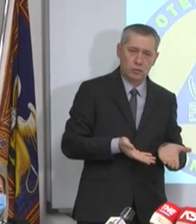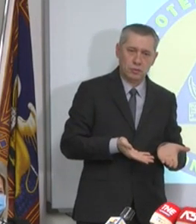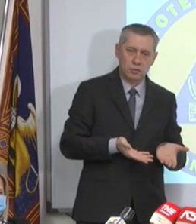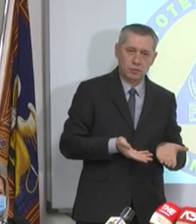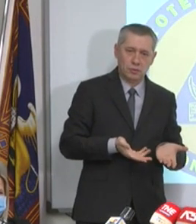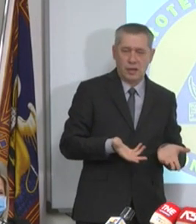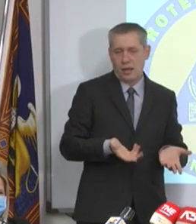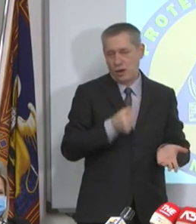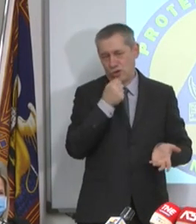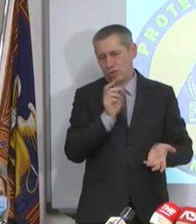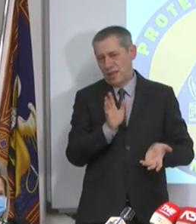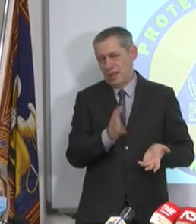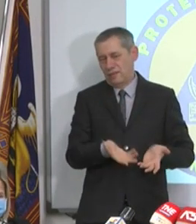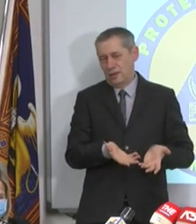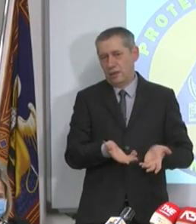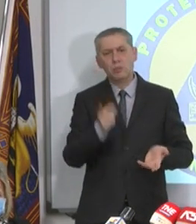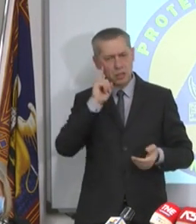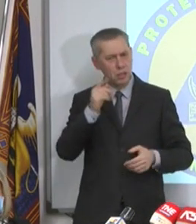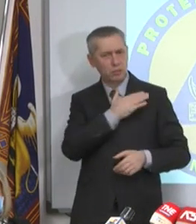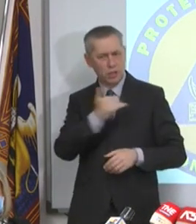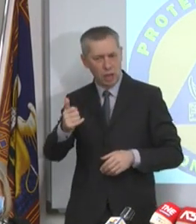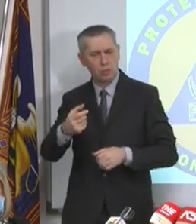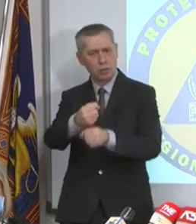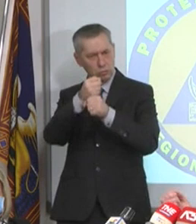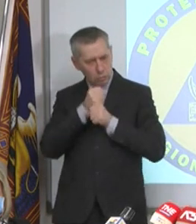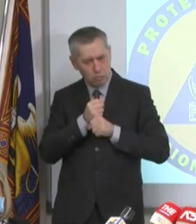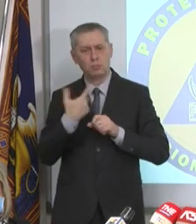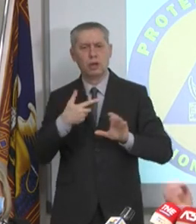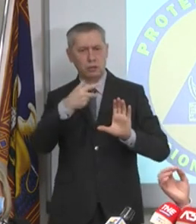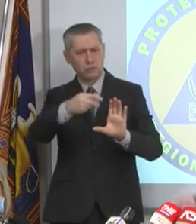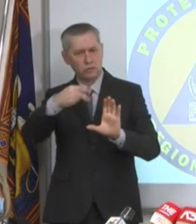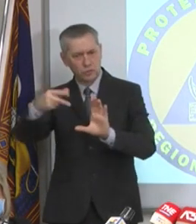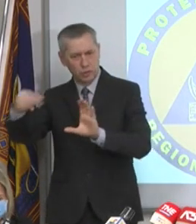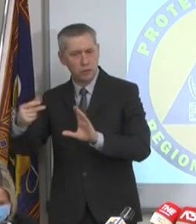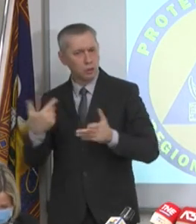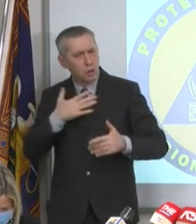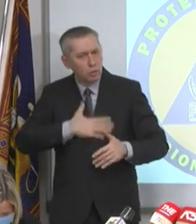Ma comunque se mi arruolassero a fare iniezioni andrei, mi piace anche.